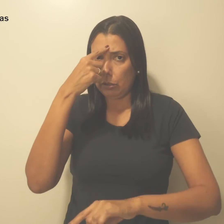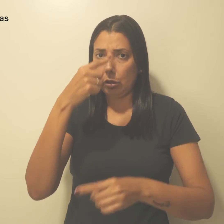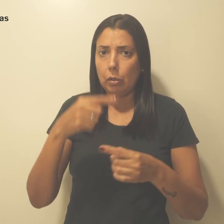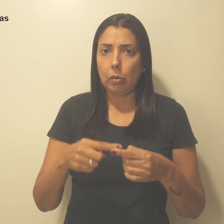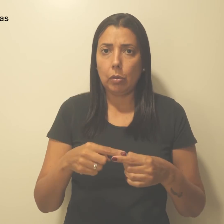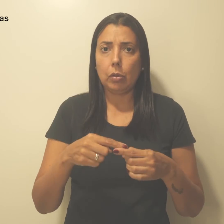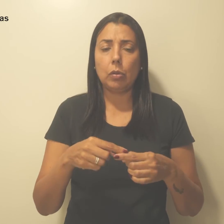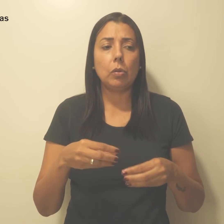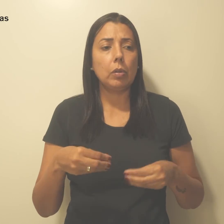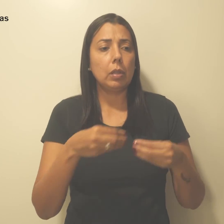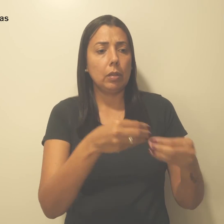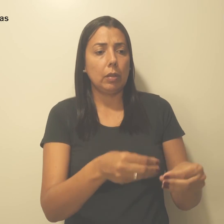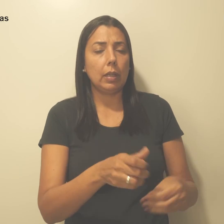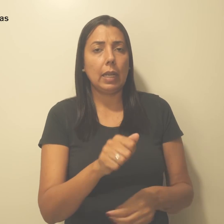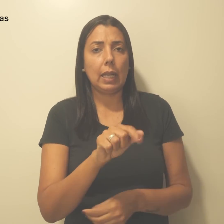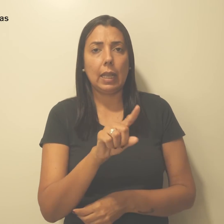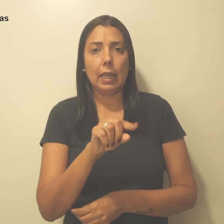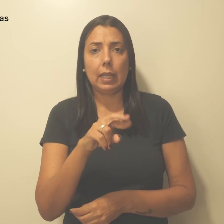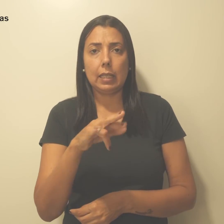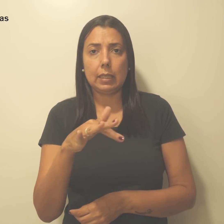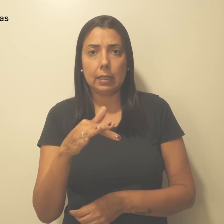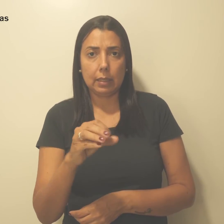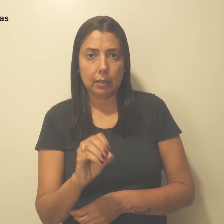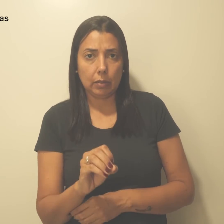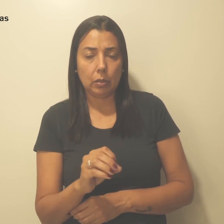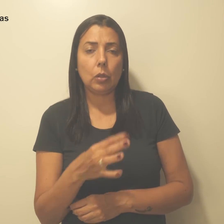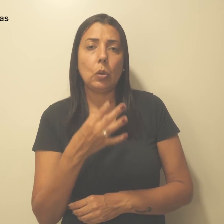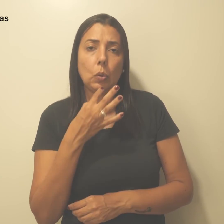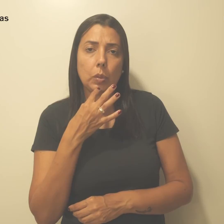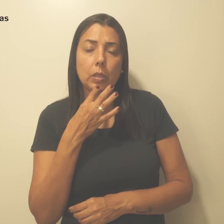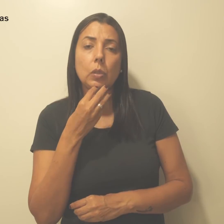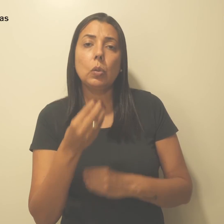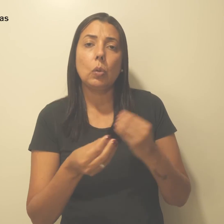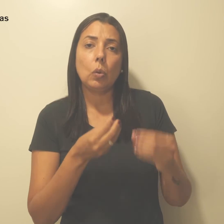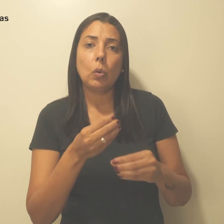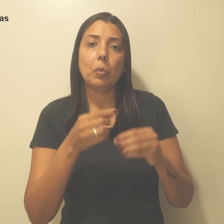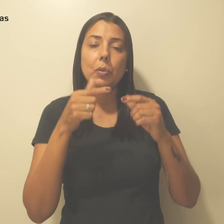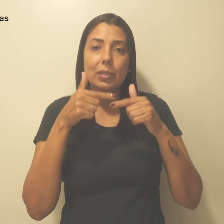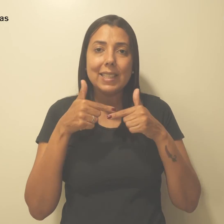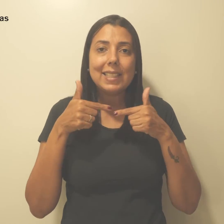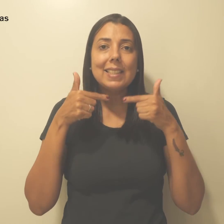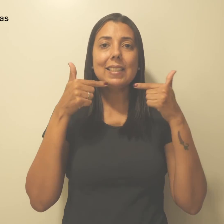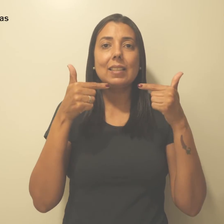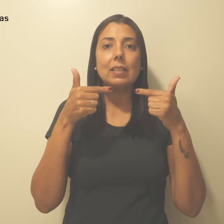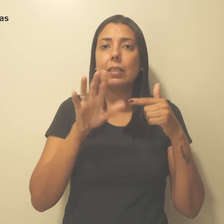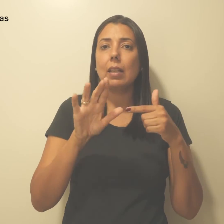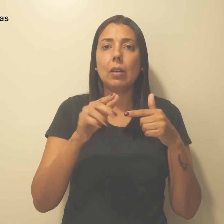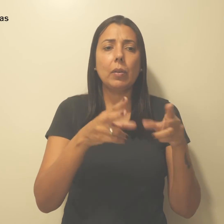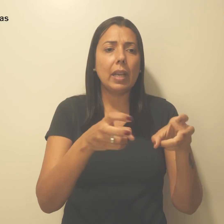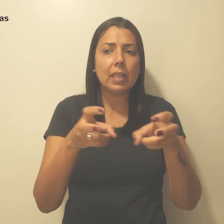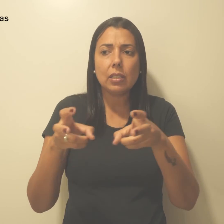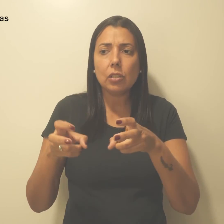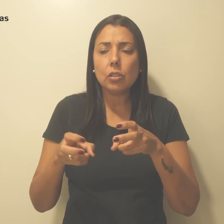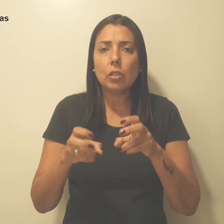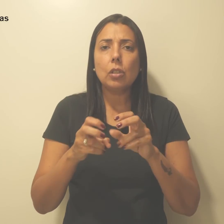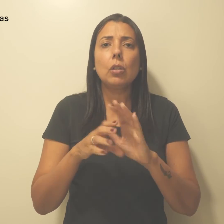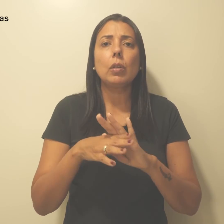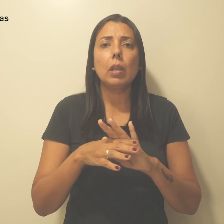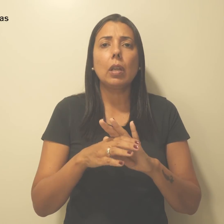o entregador Alessandro Conceição, conhecido como Sorriso, por não exigir o código em todas as